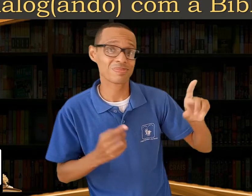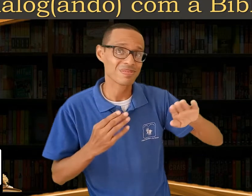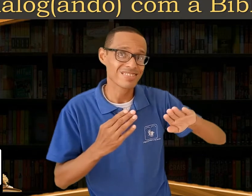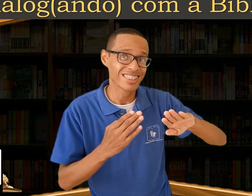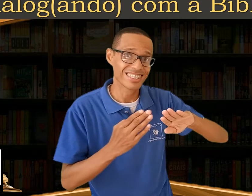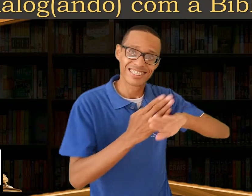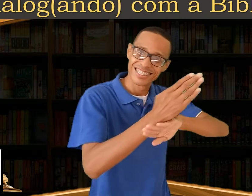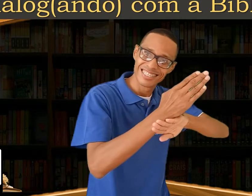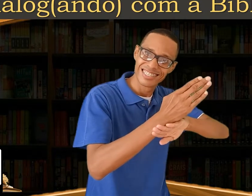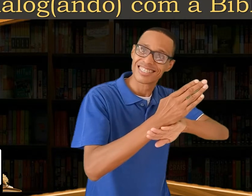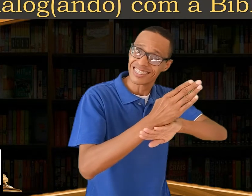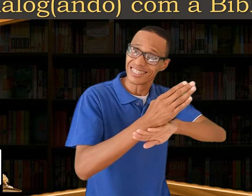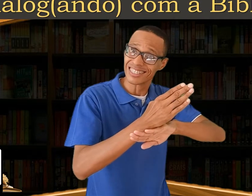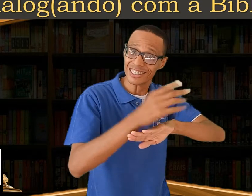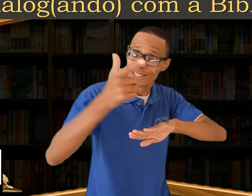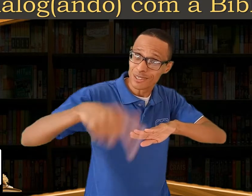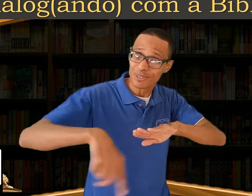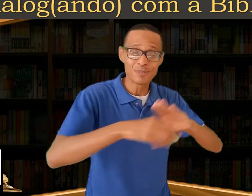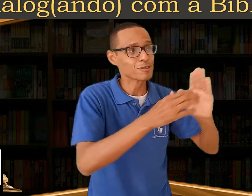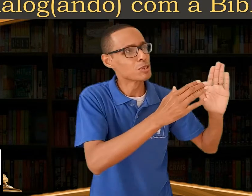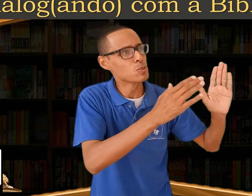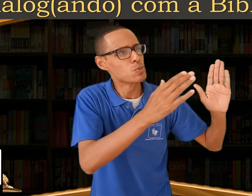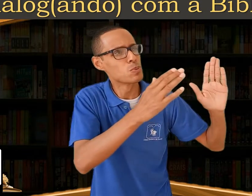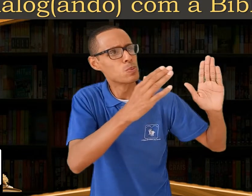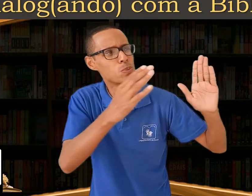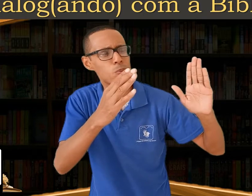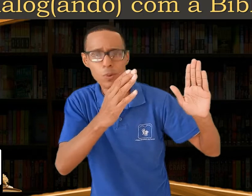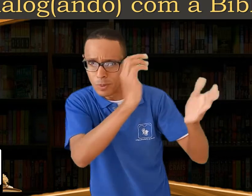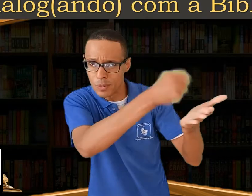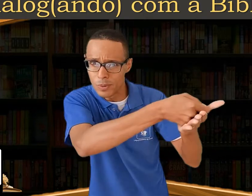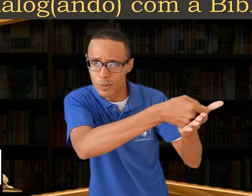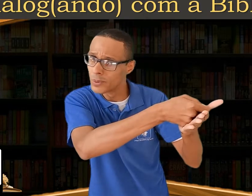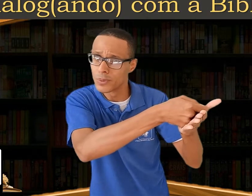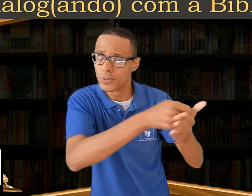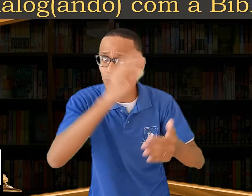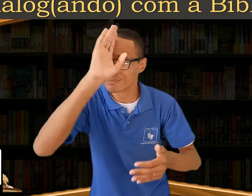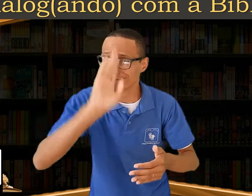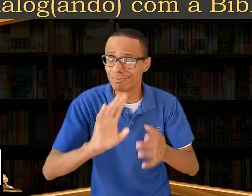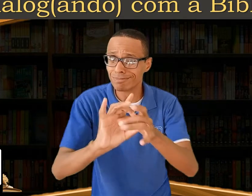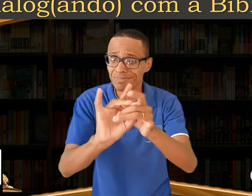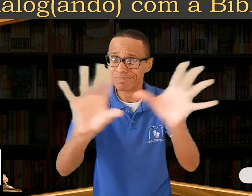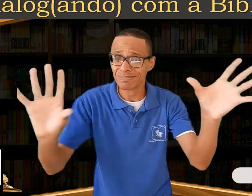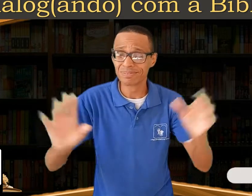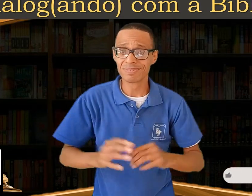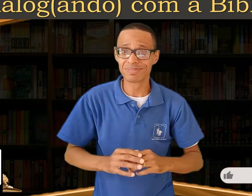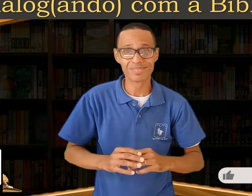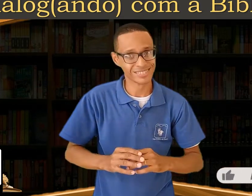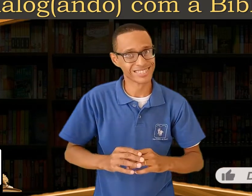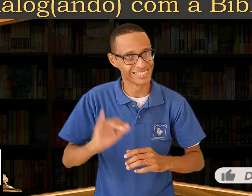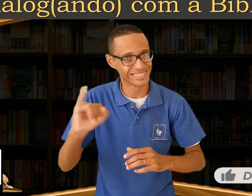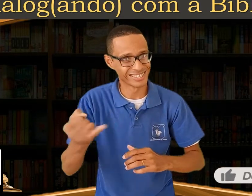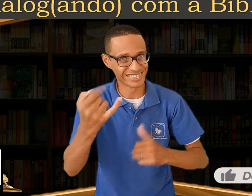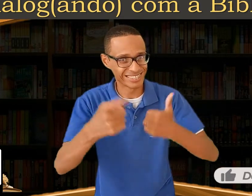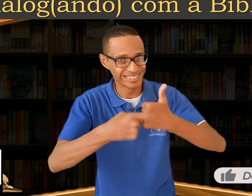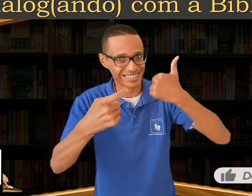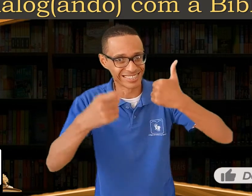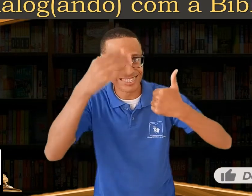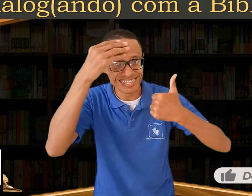aqui acima e assistir novamente sem pagar nada por isso. E já aproveite e deixe o seu like.